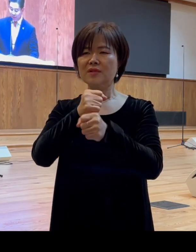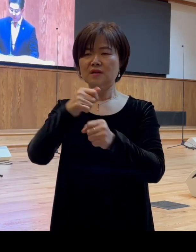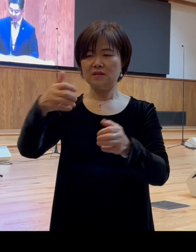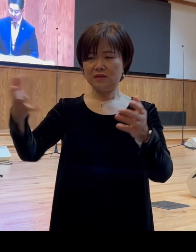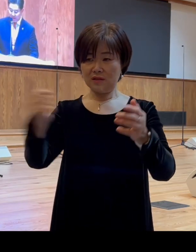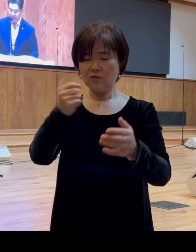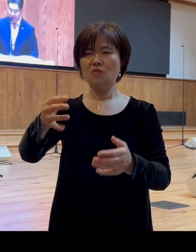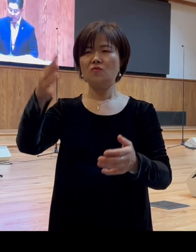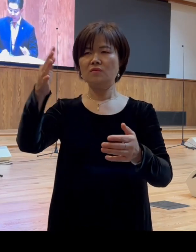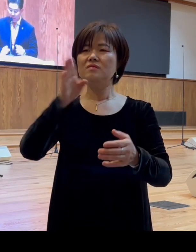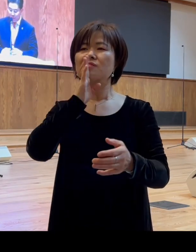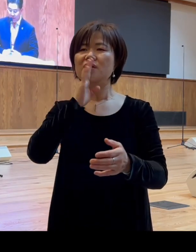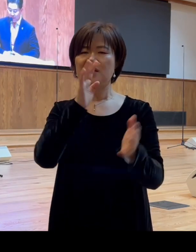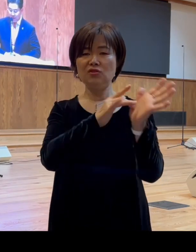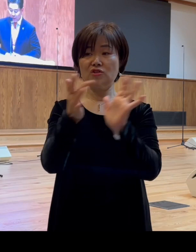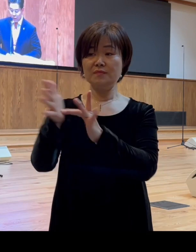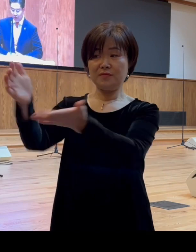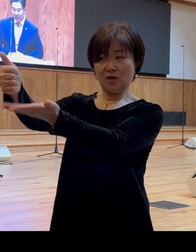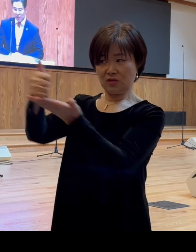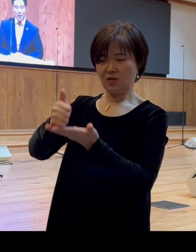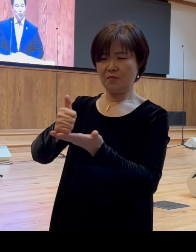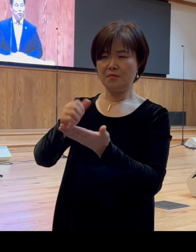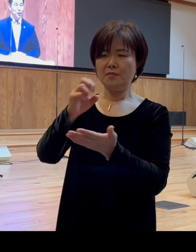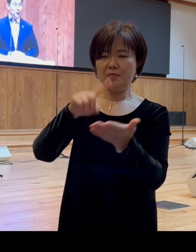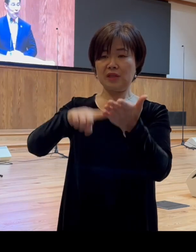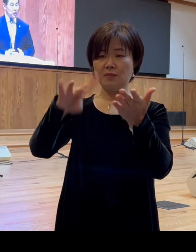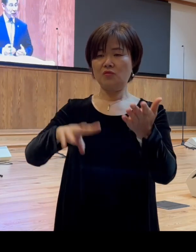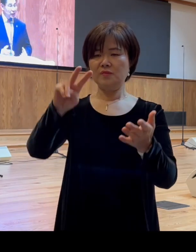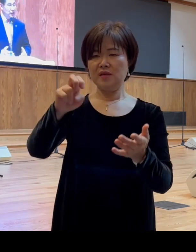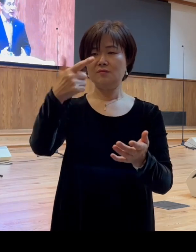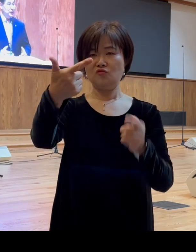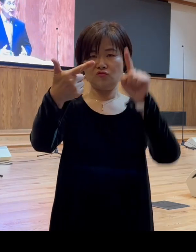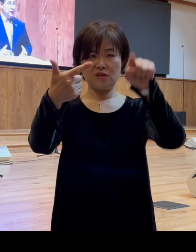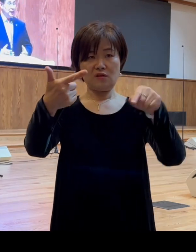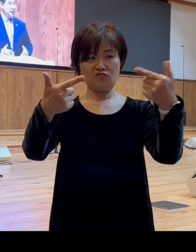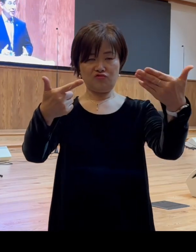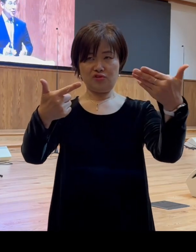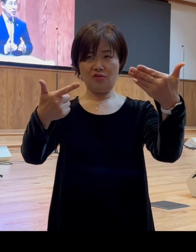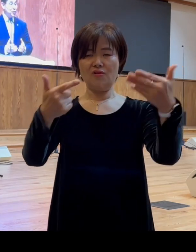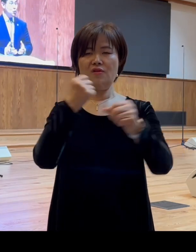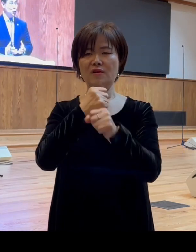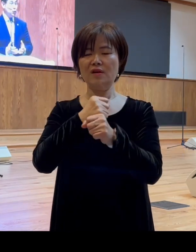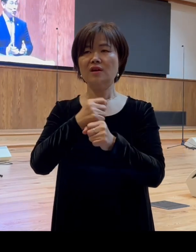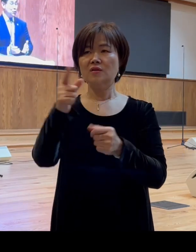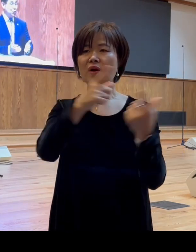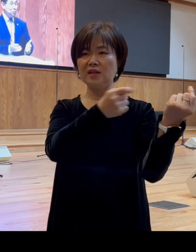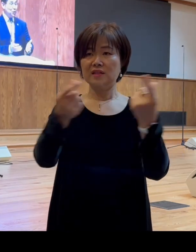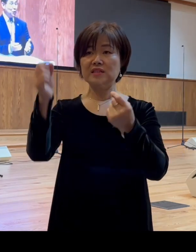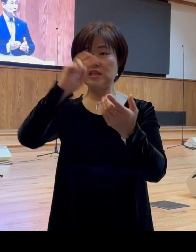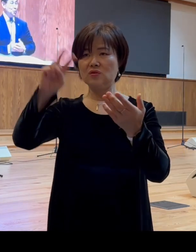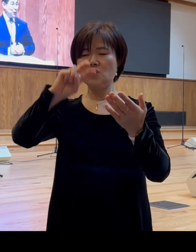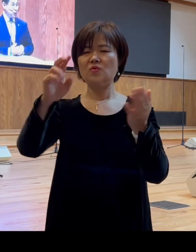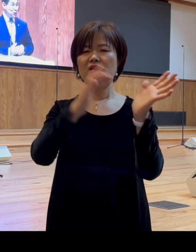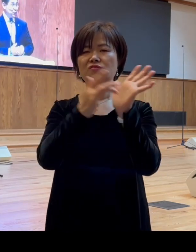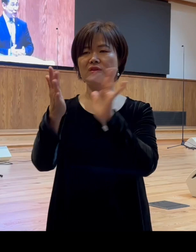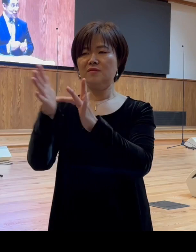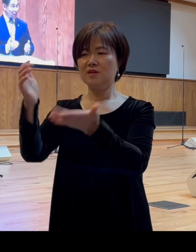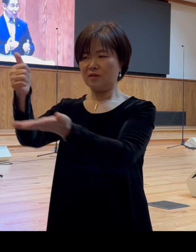마태복음 21장 9절 말씀해 보면 우리가 잘 아는 그런 찬송으로 예수님을 영접하고 있습니다 우리 같이 한번 읽도록